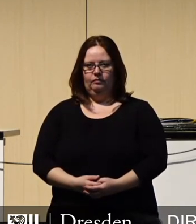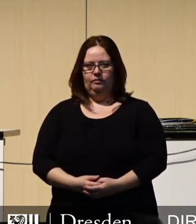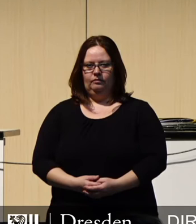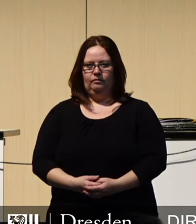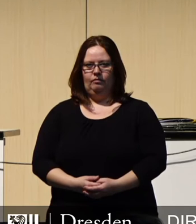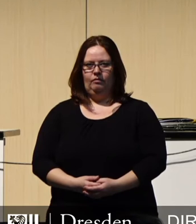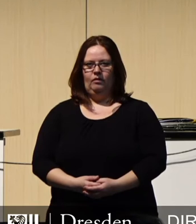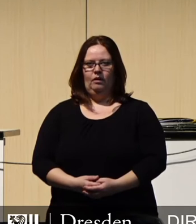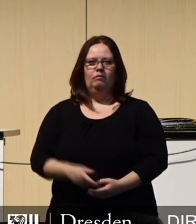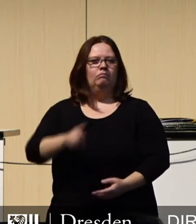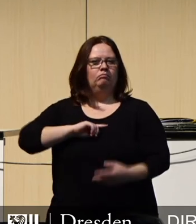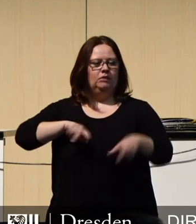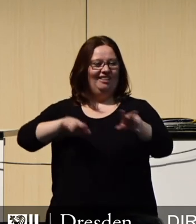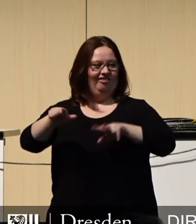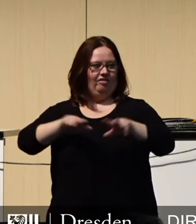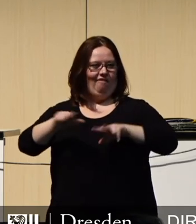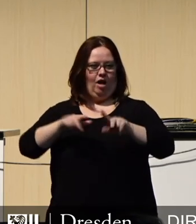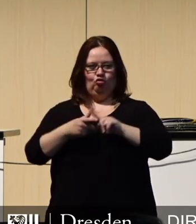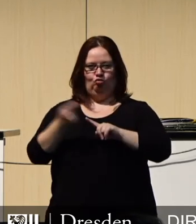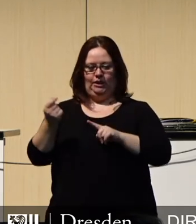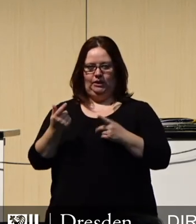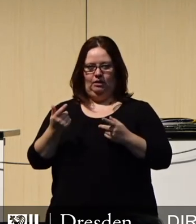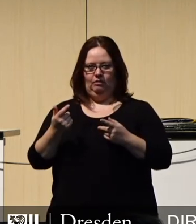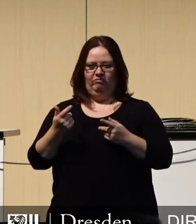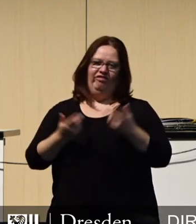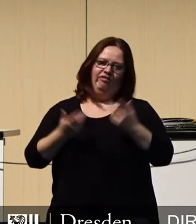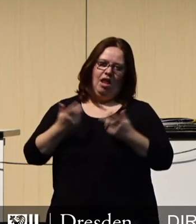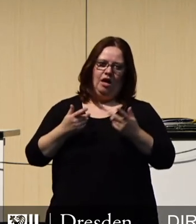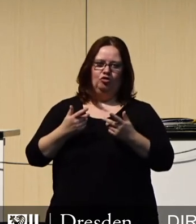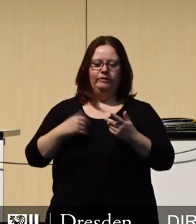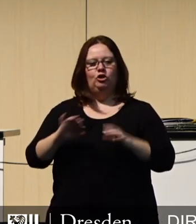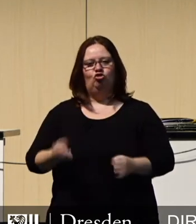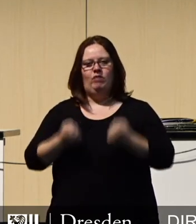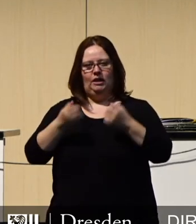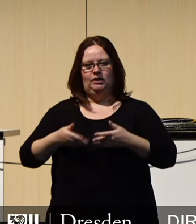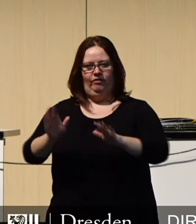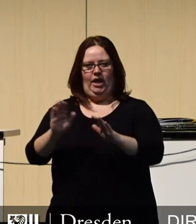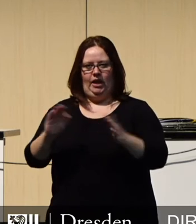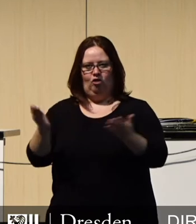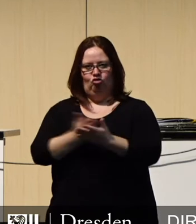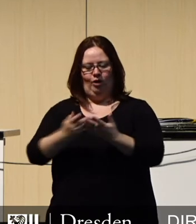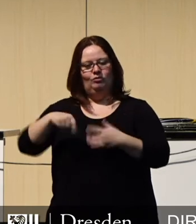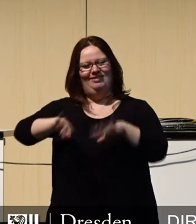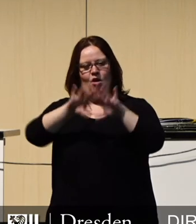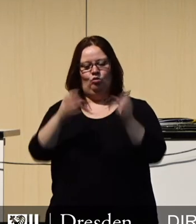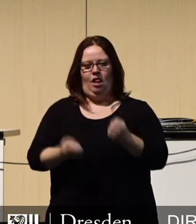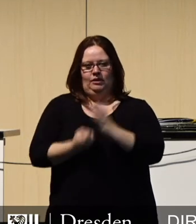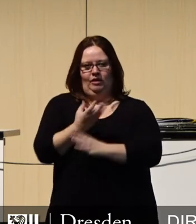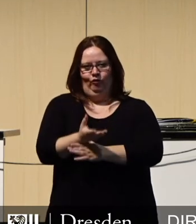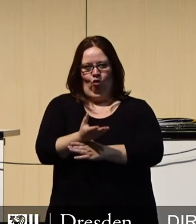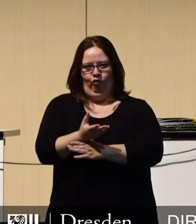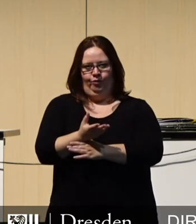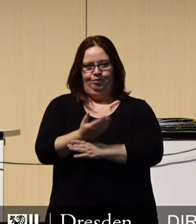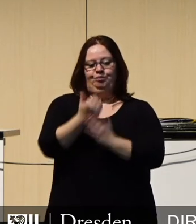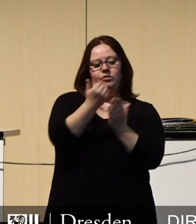Wir haben uns als Verwaltungsspitze für den aus meiner Sicht vielleicht schwersten Weg entschieden. Dieser Haushaltsentwurf schlägt